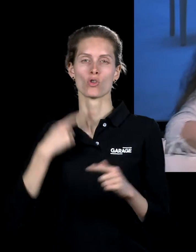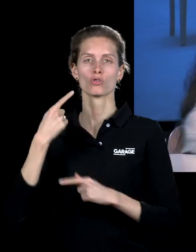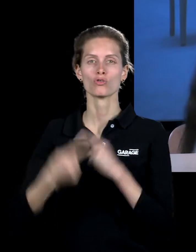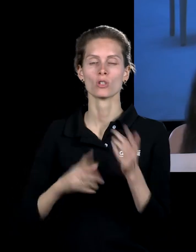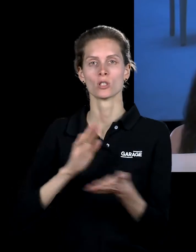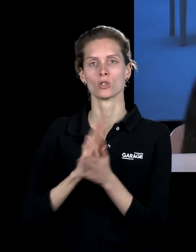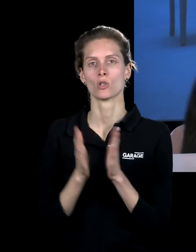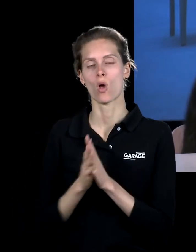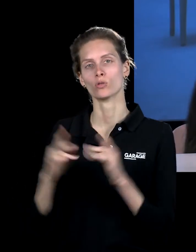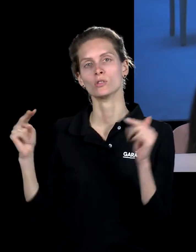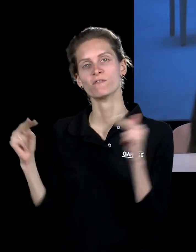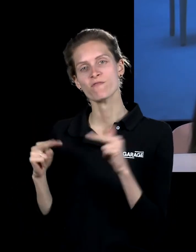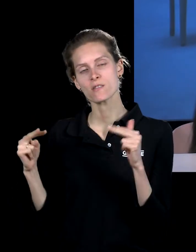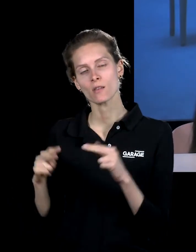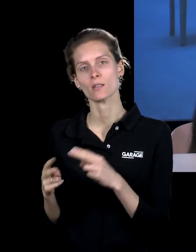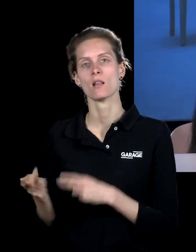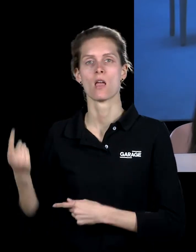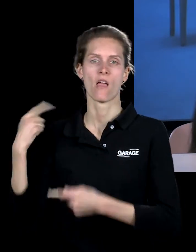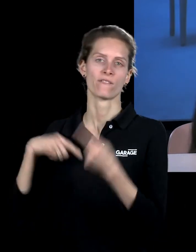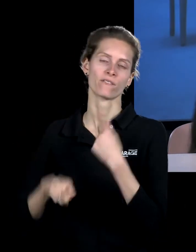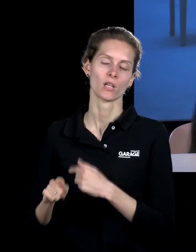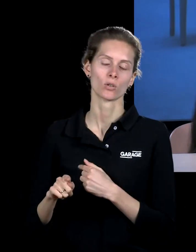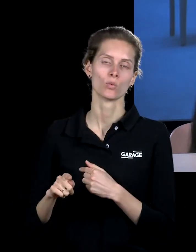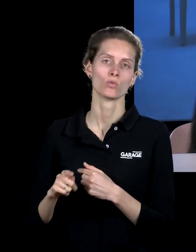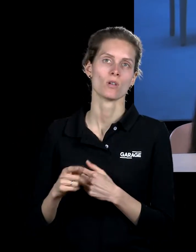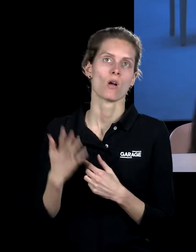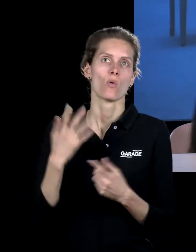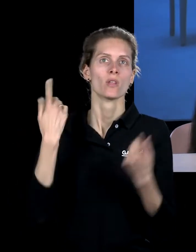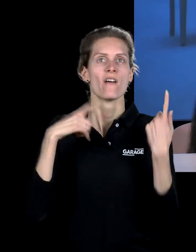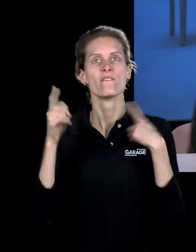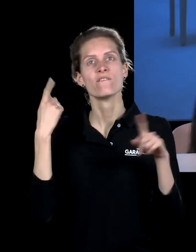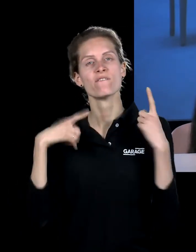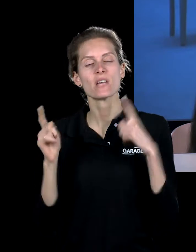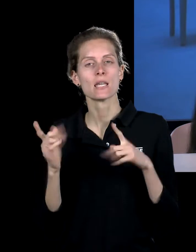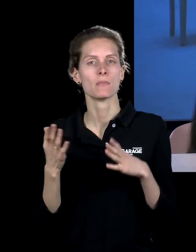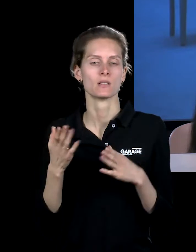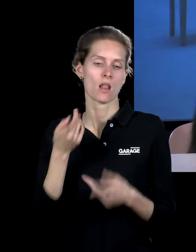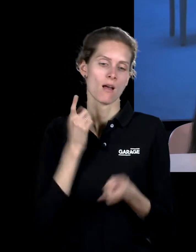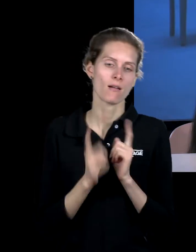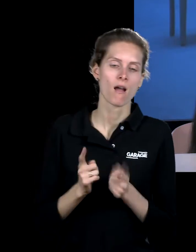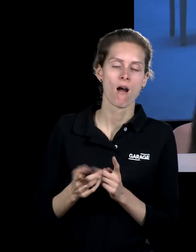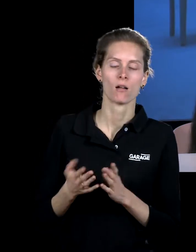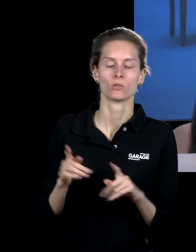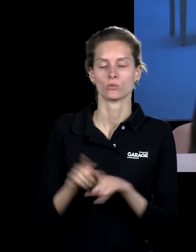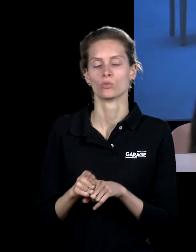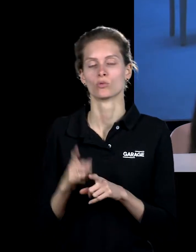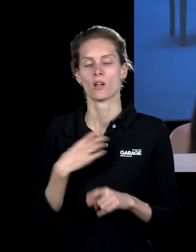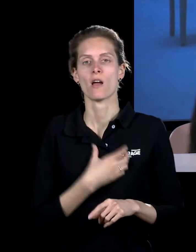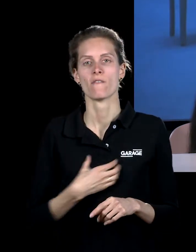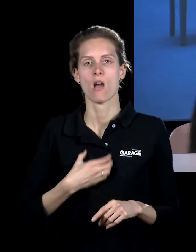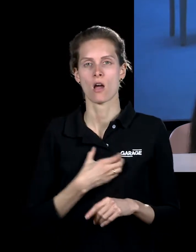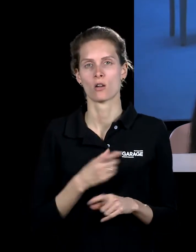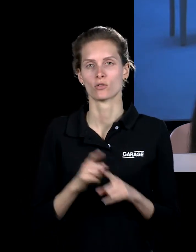свидетеля вернуть вымыслу некую реальность, очень важно подкопить. Это тоже еще одна из